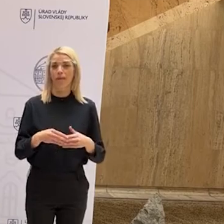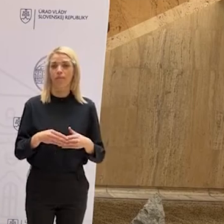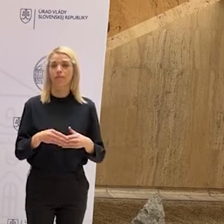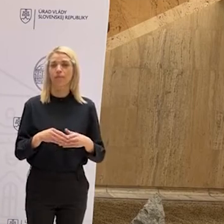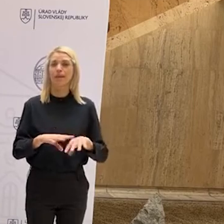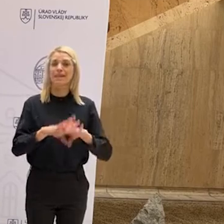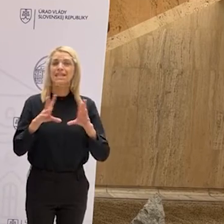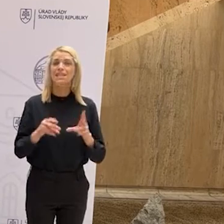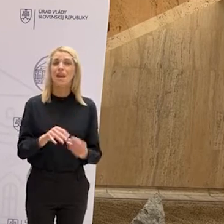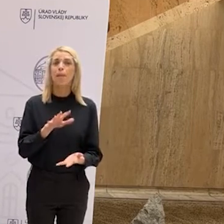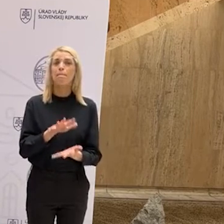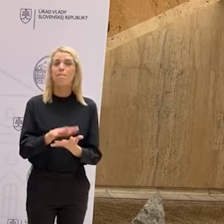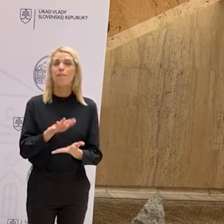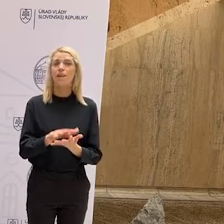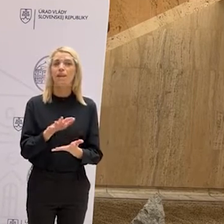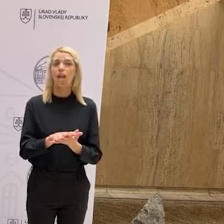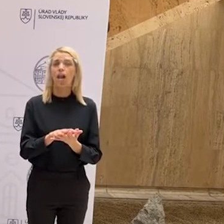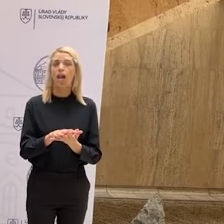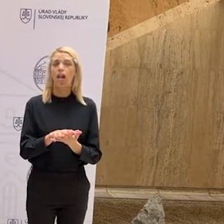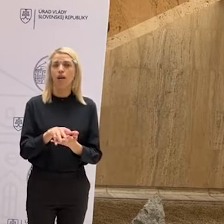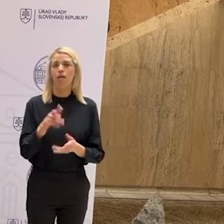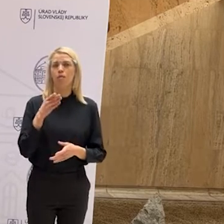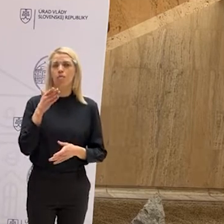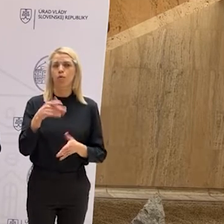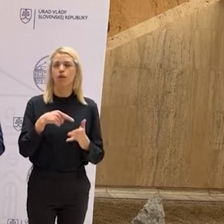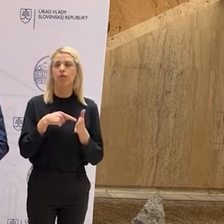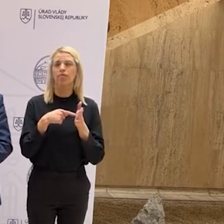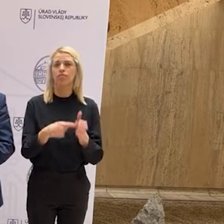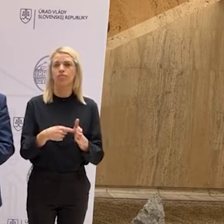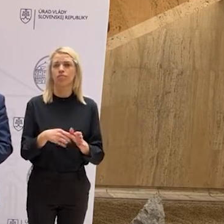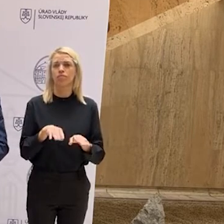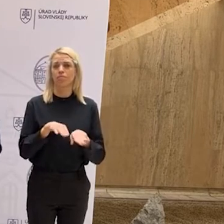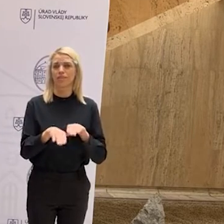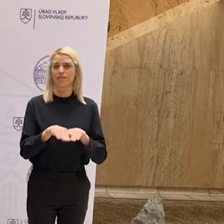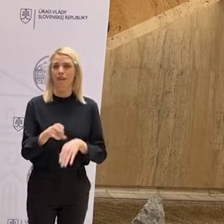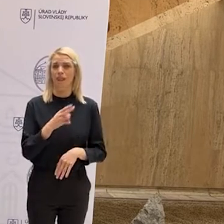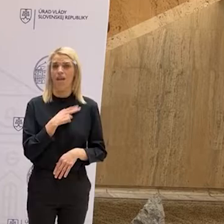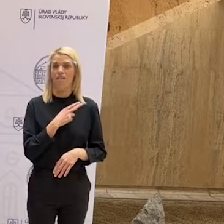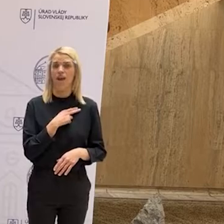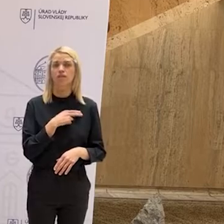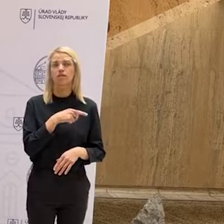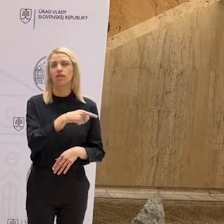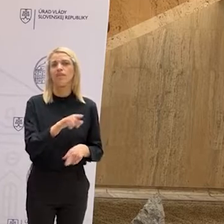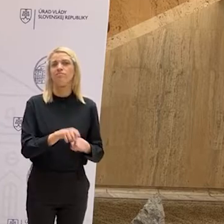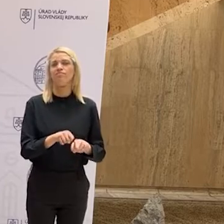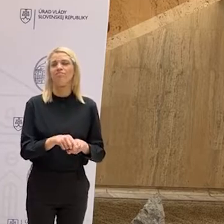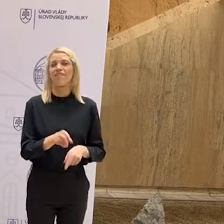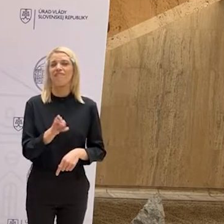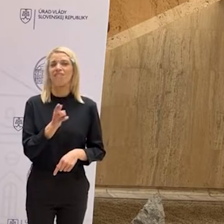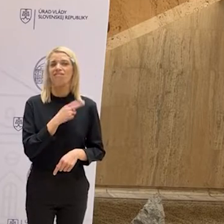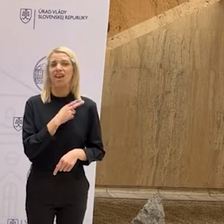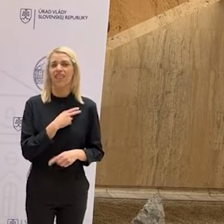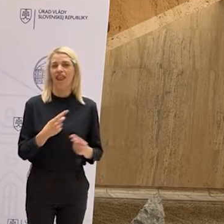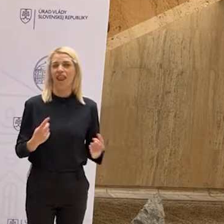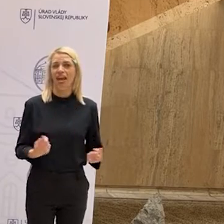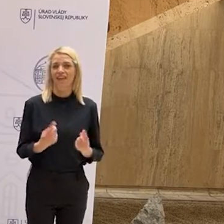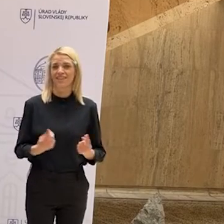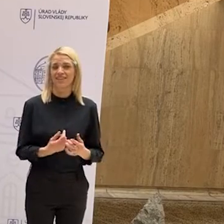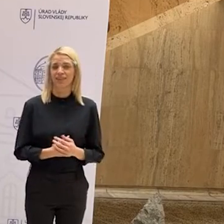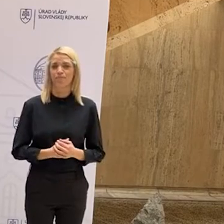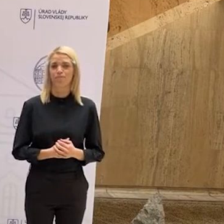Celý ten materiál to zrejme bude prezentovať minister Lengvarsky, lebo on je veľiteľ tej akcie.